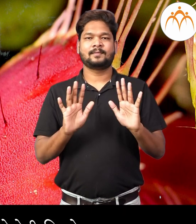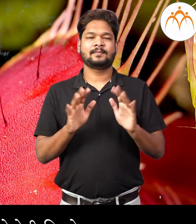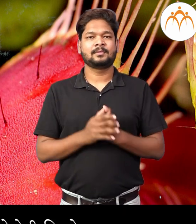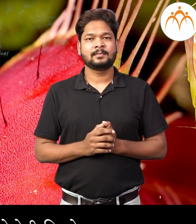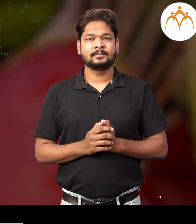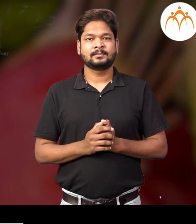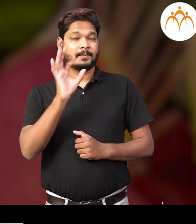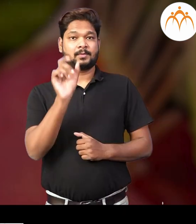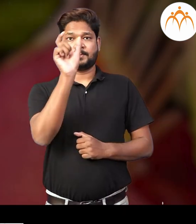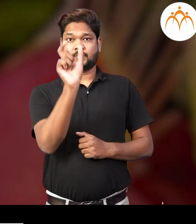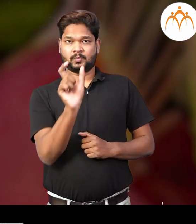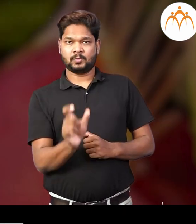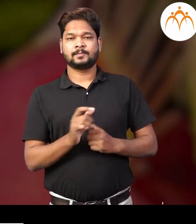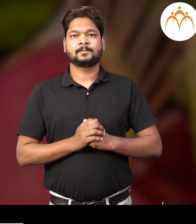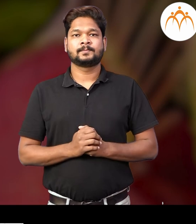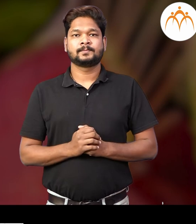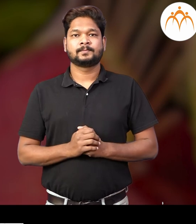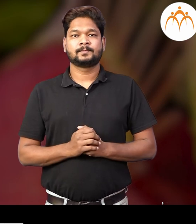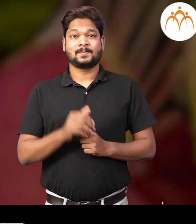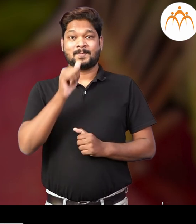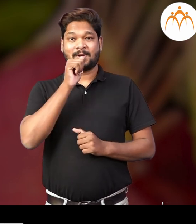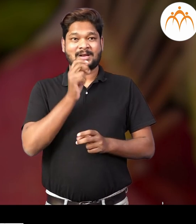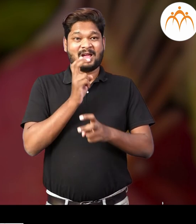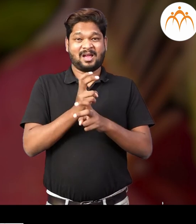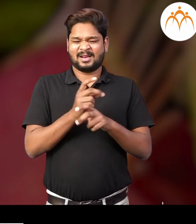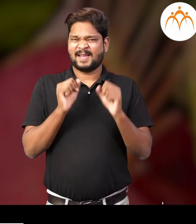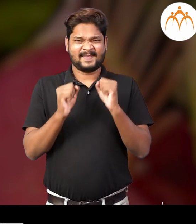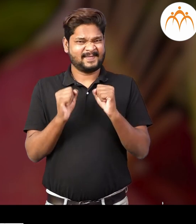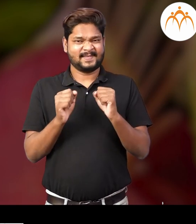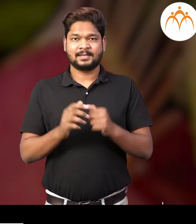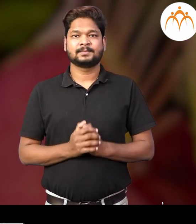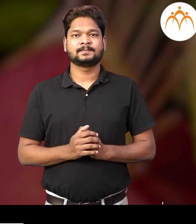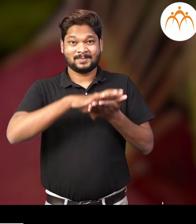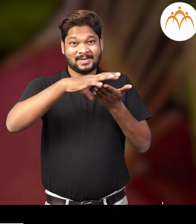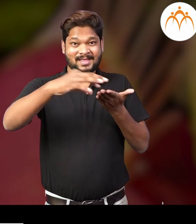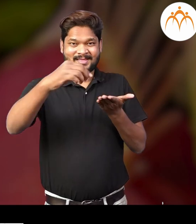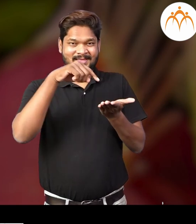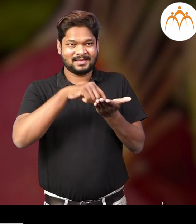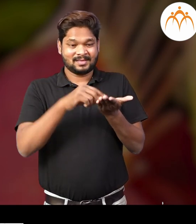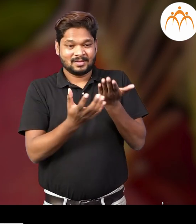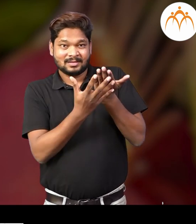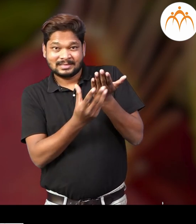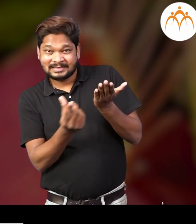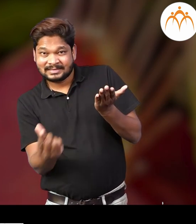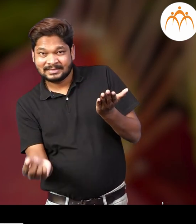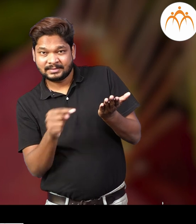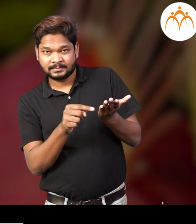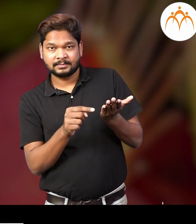दिस्ते पारिभाशिक शब्द दुर्भिक्ष सुच्ची परणी